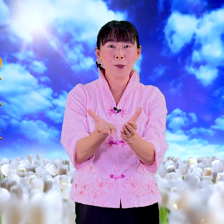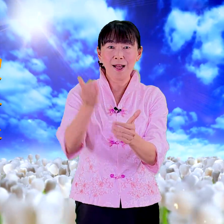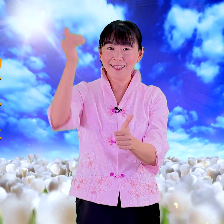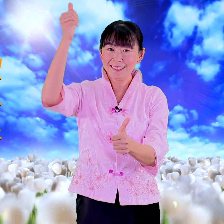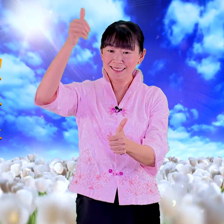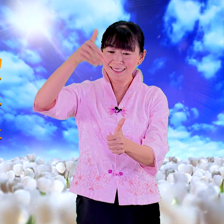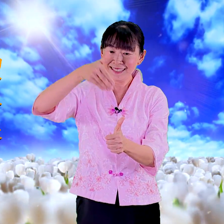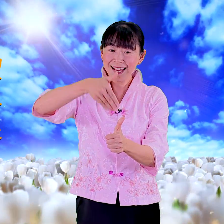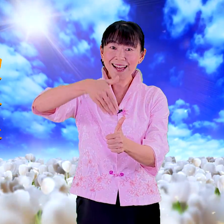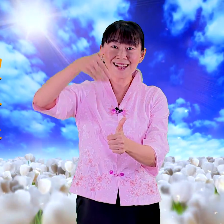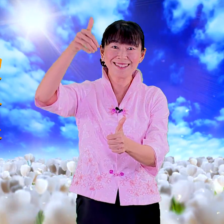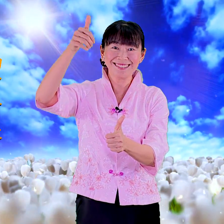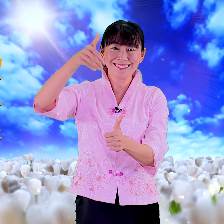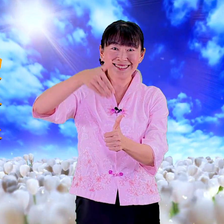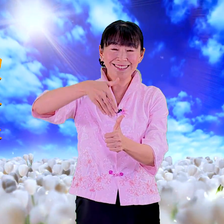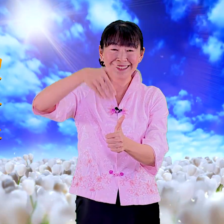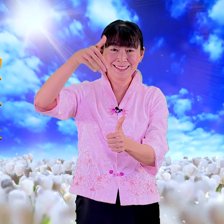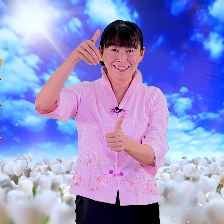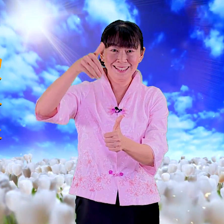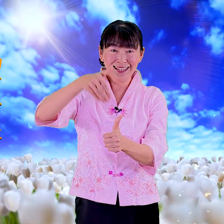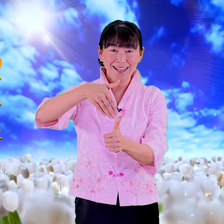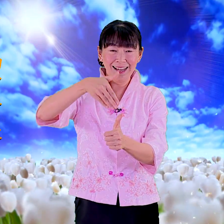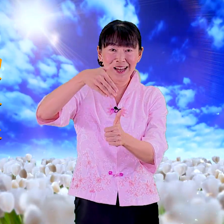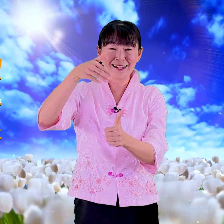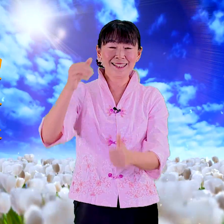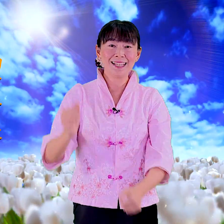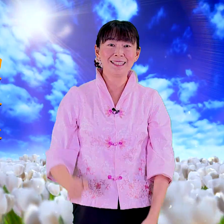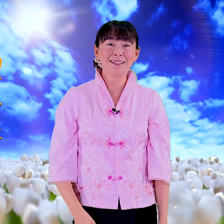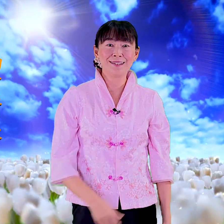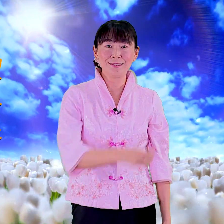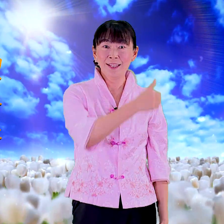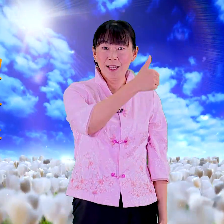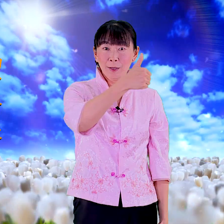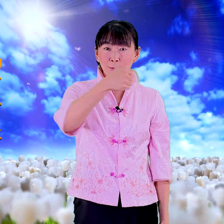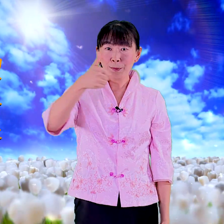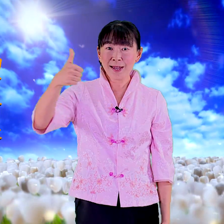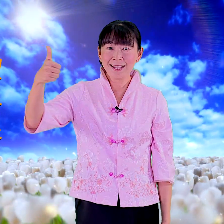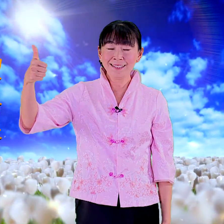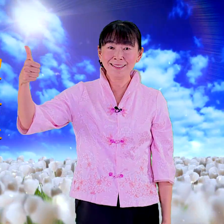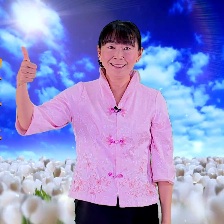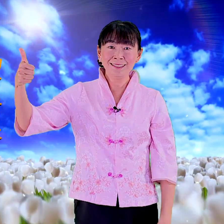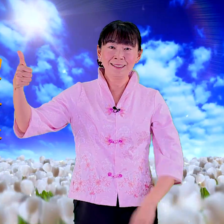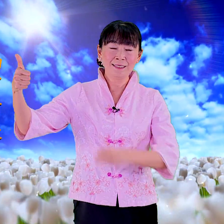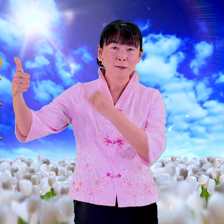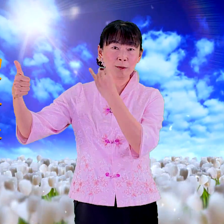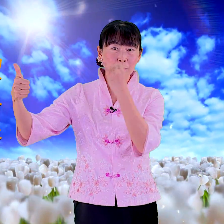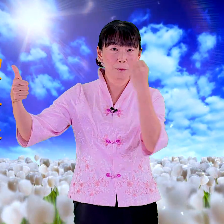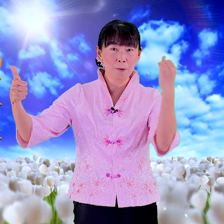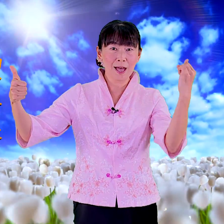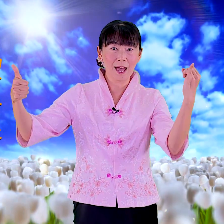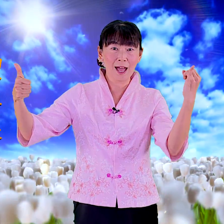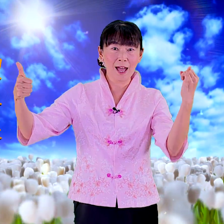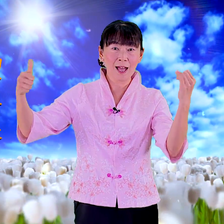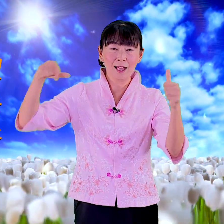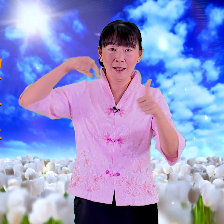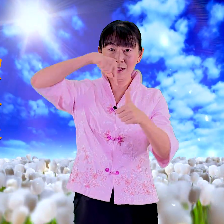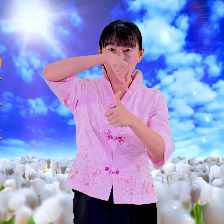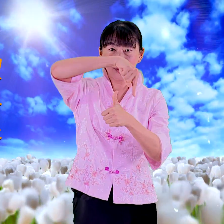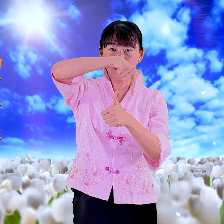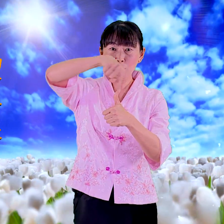样好 再一次哦关寡好